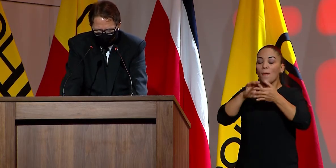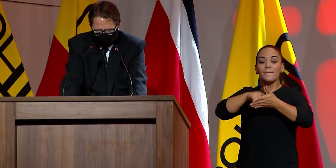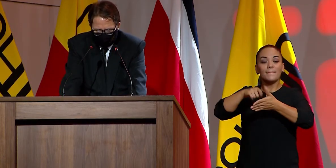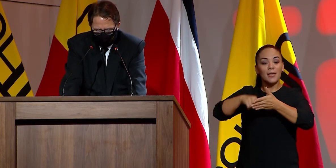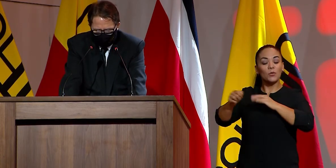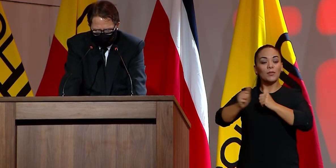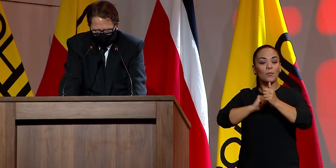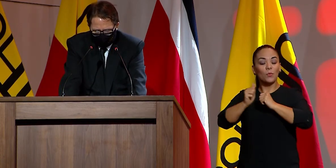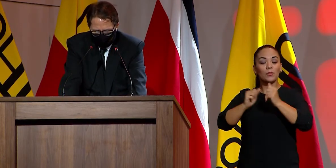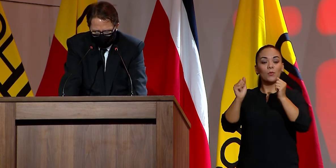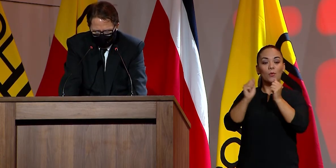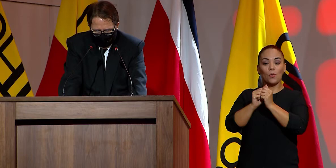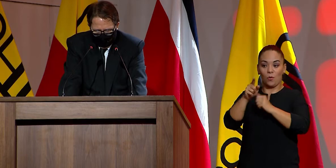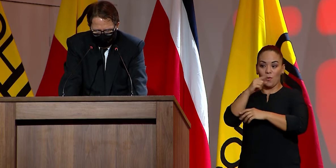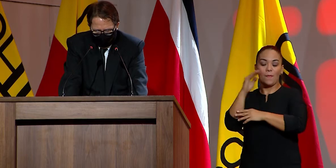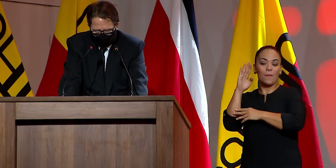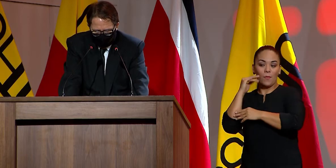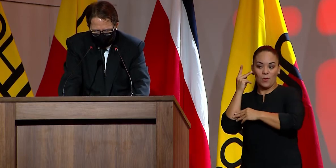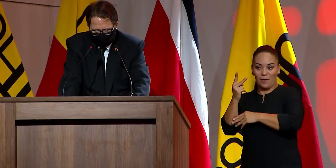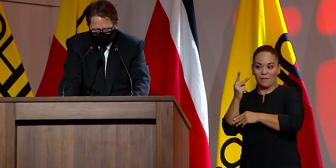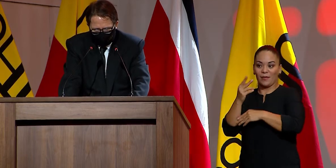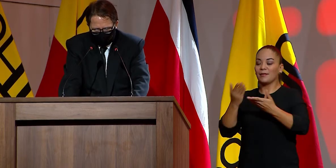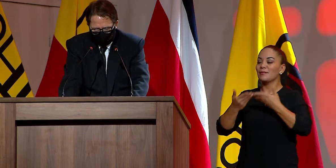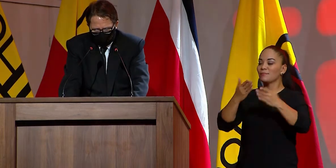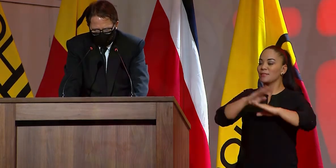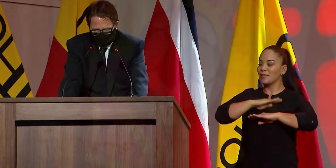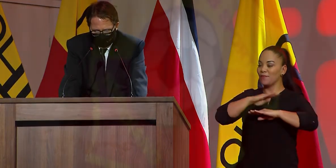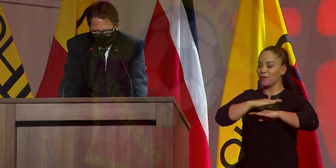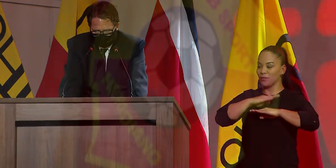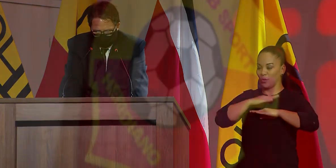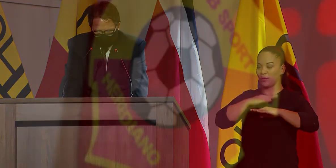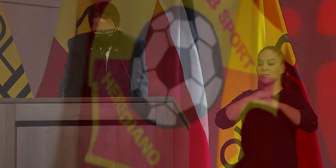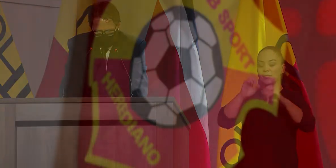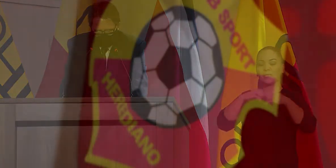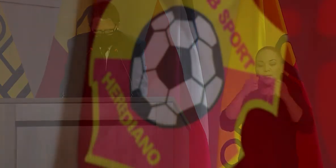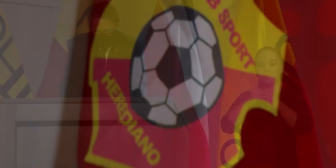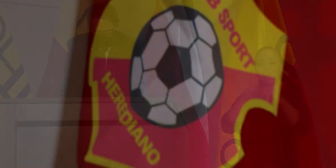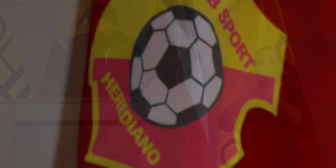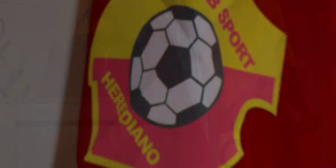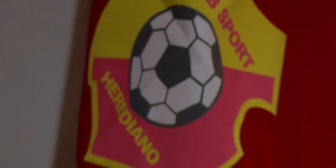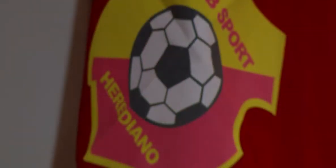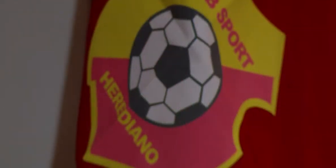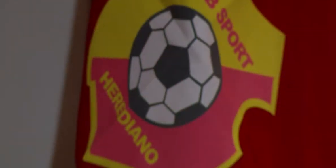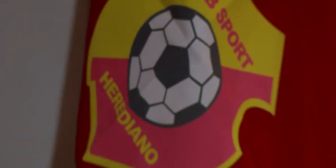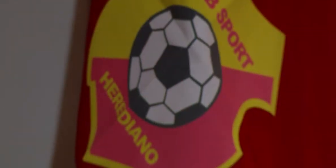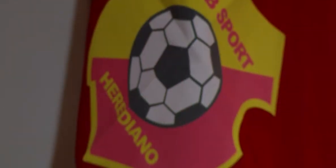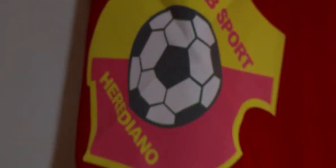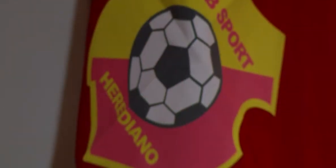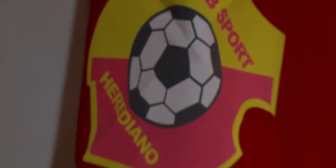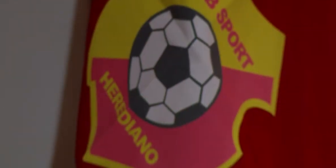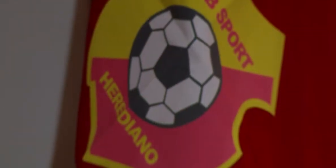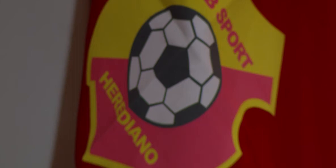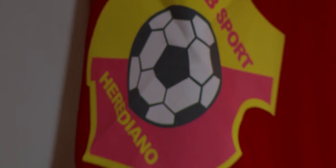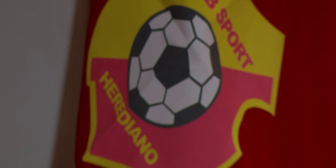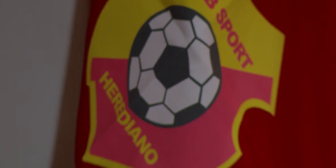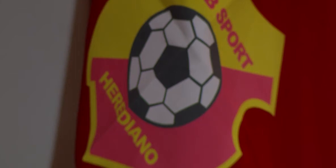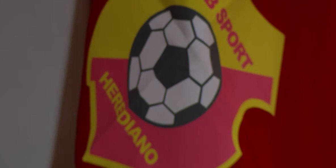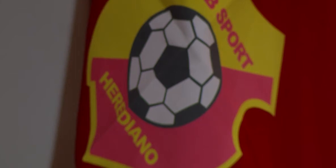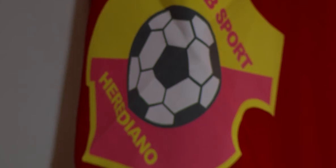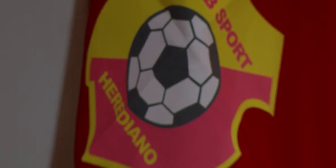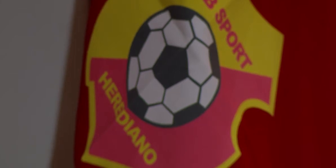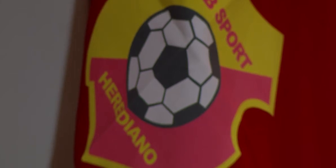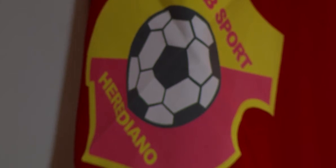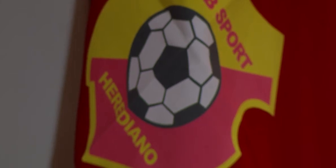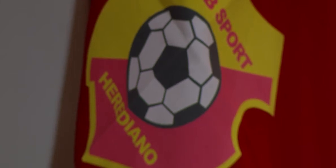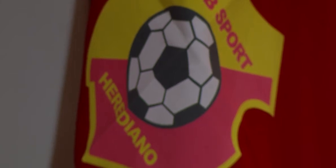deportivo con Moravia que le brinda satisfacciones al club con un título local, otro internacional y posiciones de privilegio